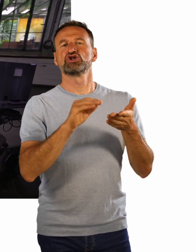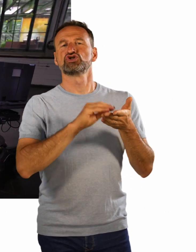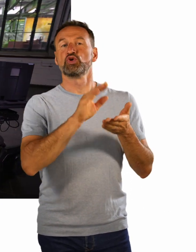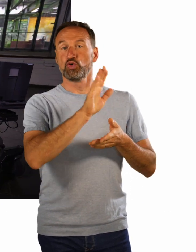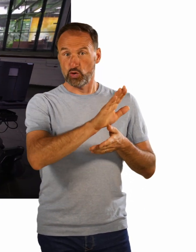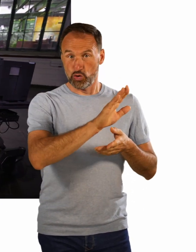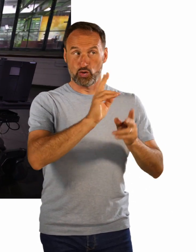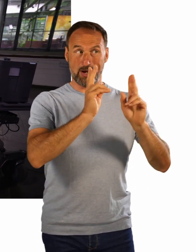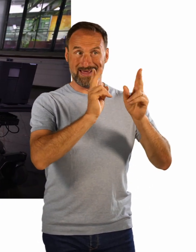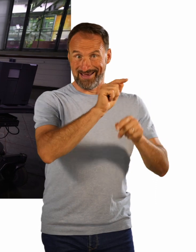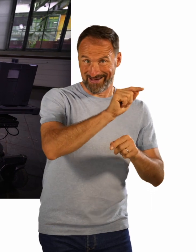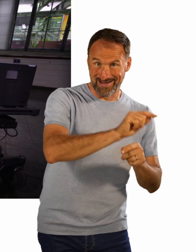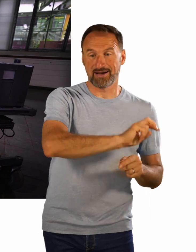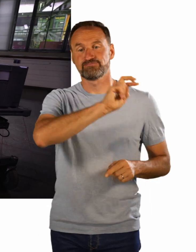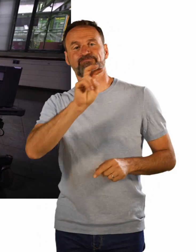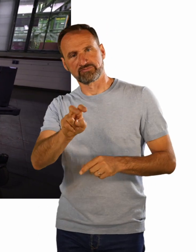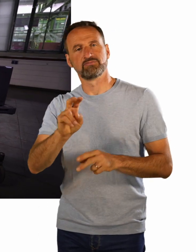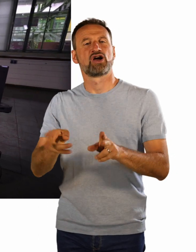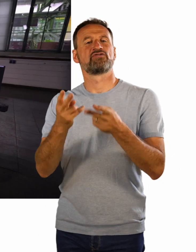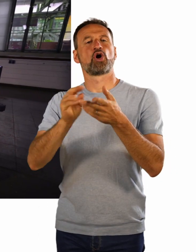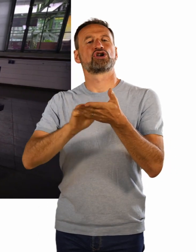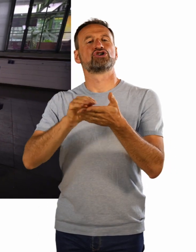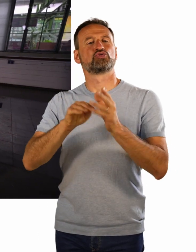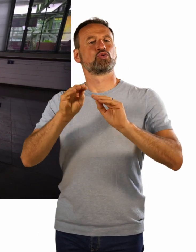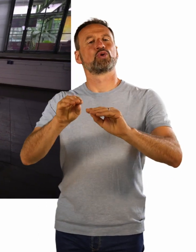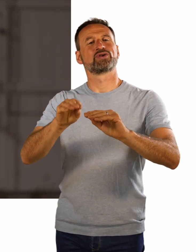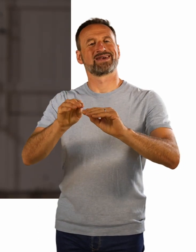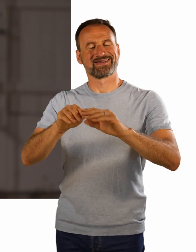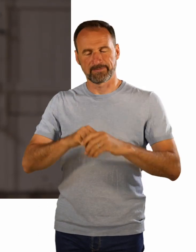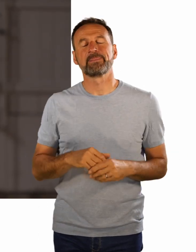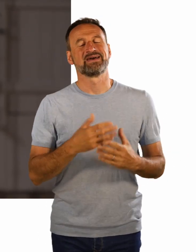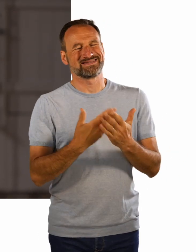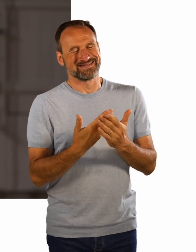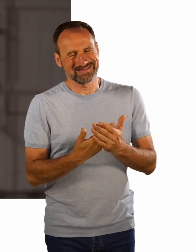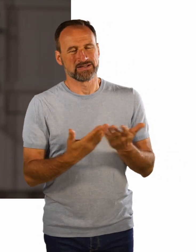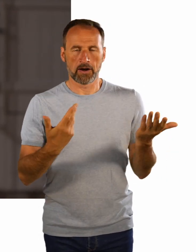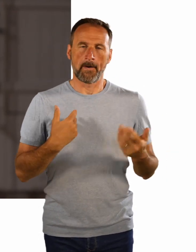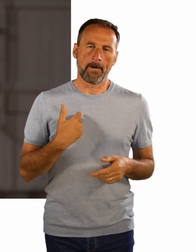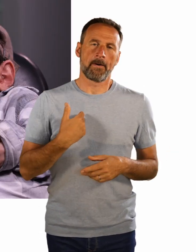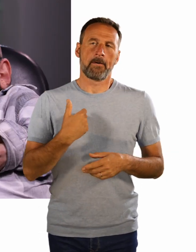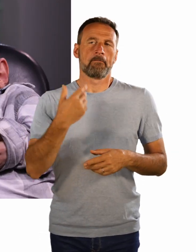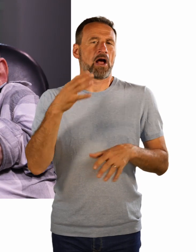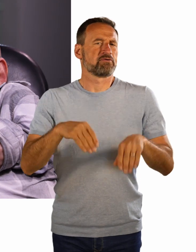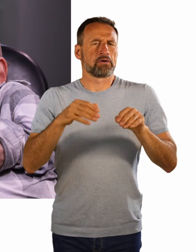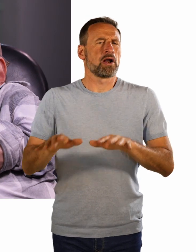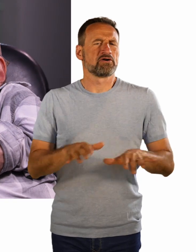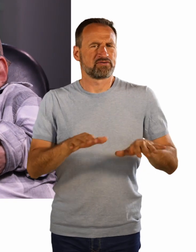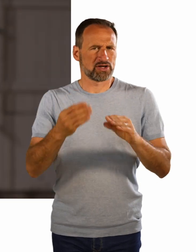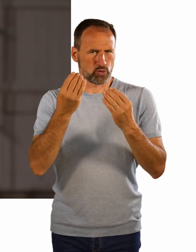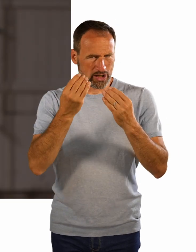Dementsprechend habe ich dann dort erstmal mit Klavier begonnen, also hatte Klavierunterricht. Und dann ist die Sängerin dort ausgefallen. Und der Musikschullehrer Maik